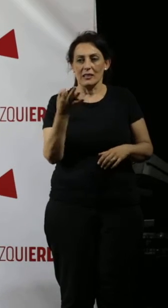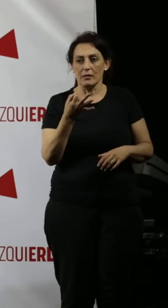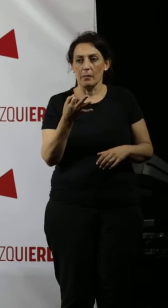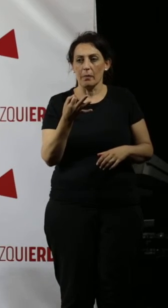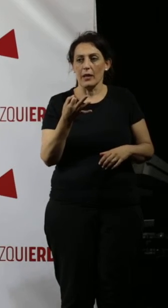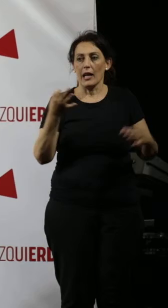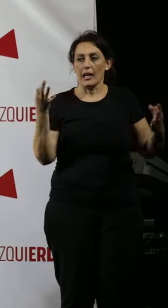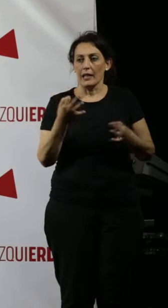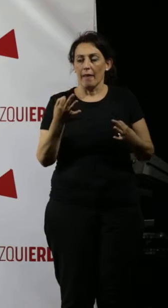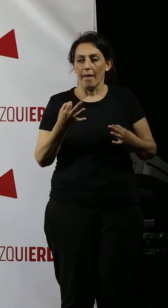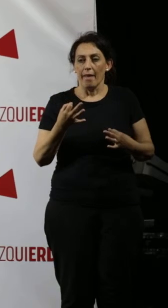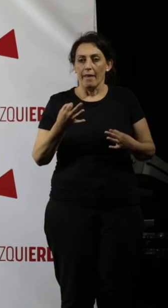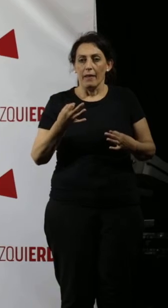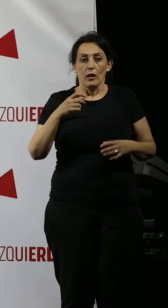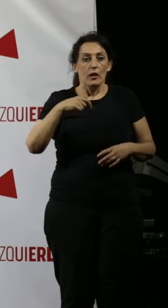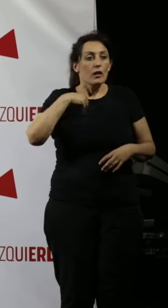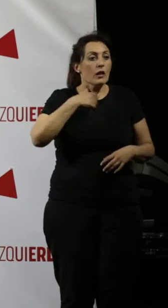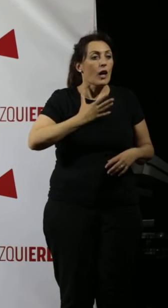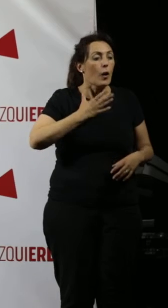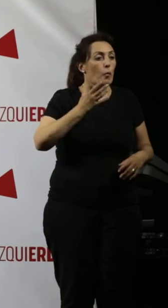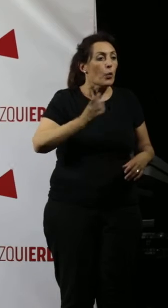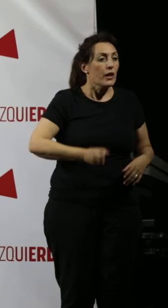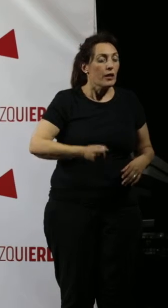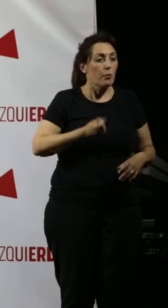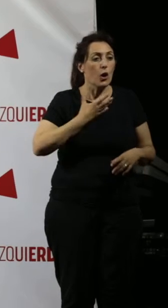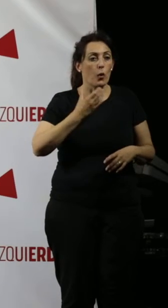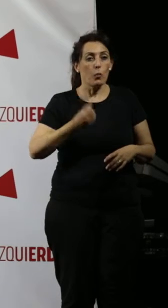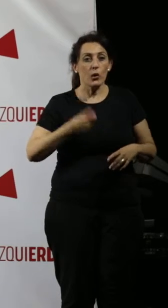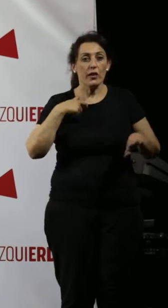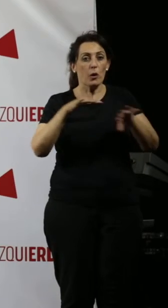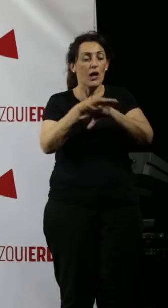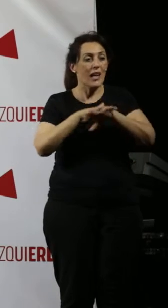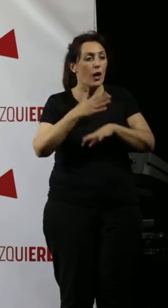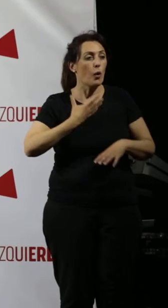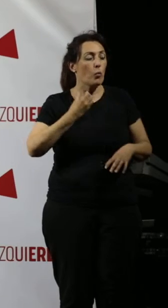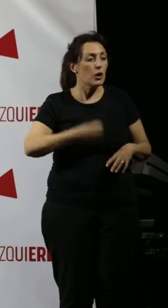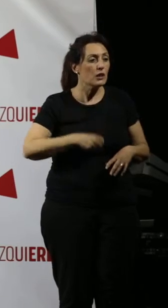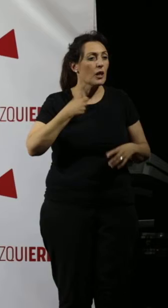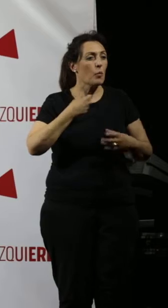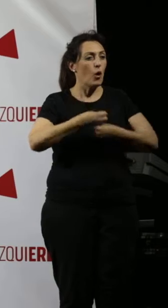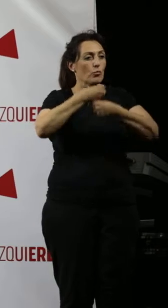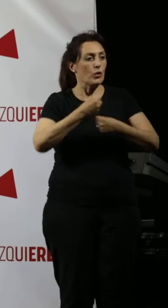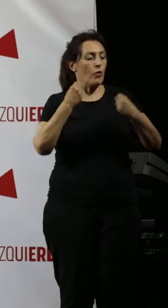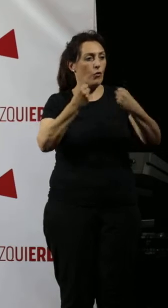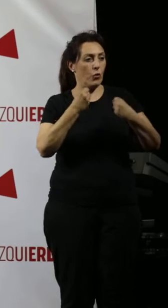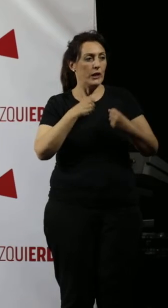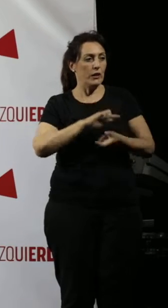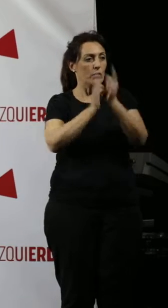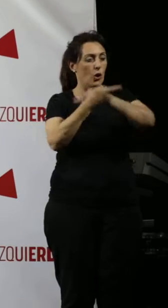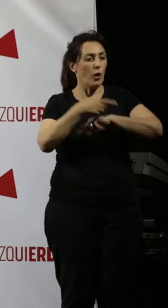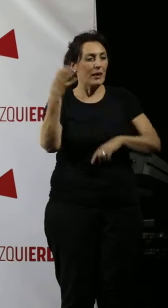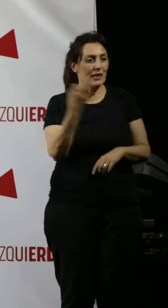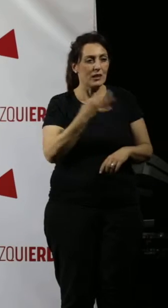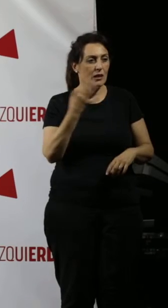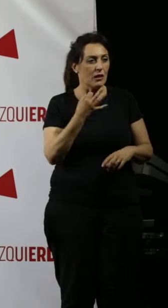que los municipios se conviertan, que tengamos una red de municipios sólida en toda Andalucía, que se conviertan